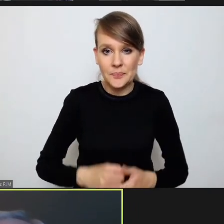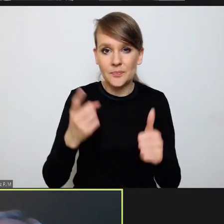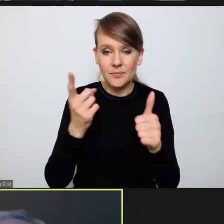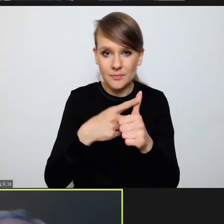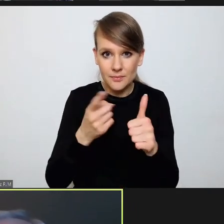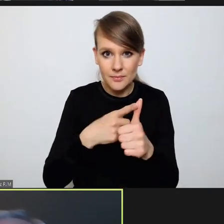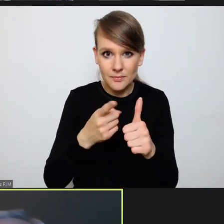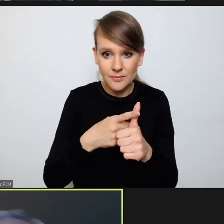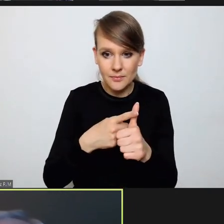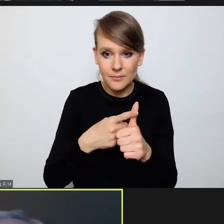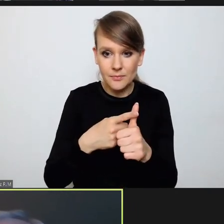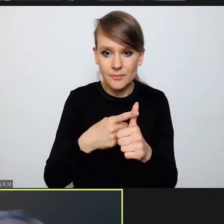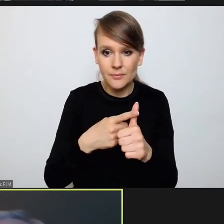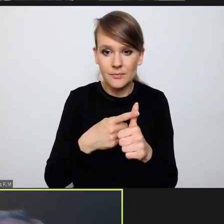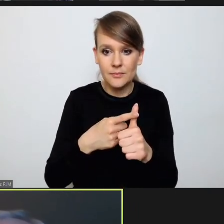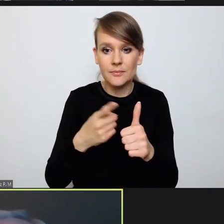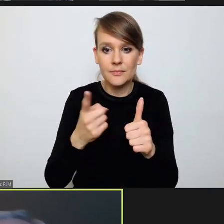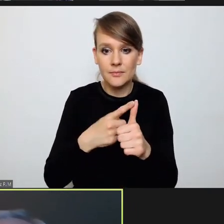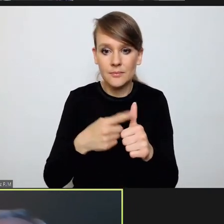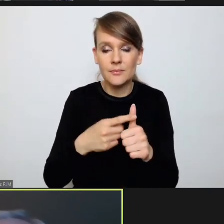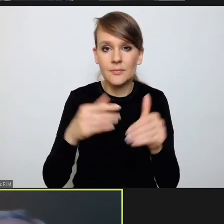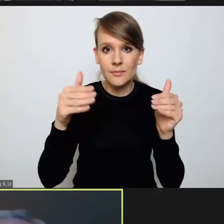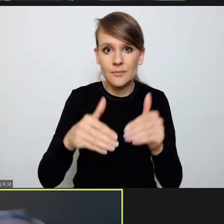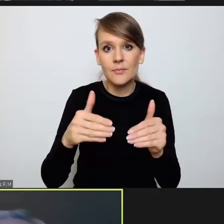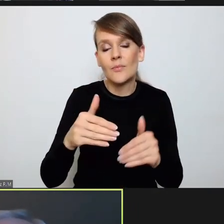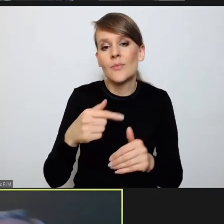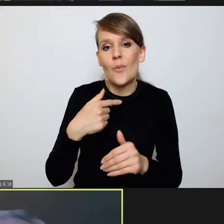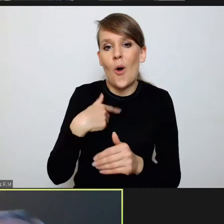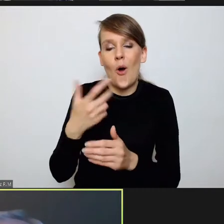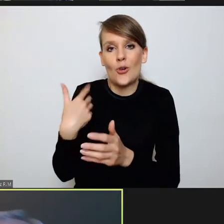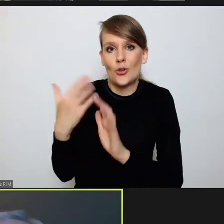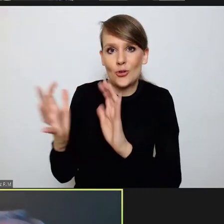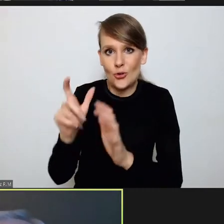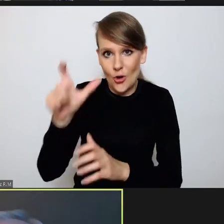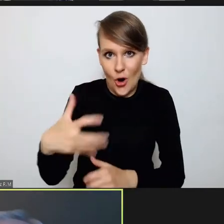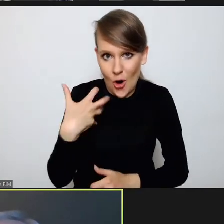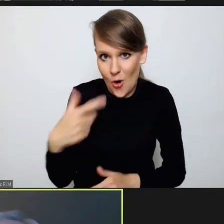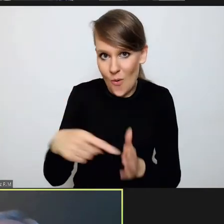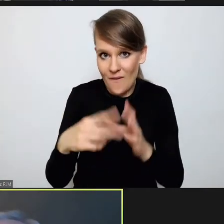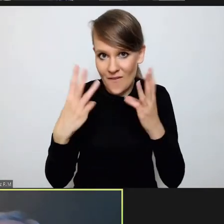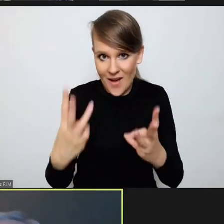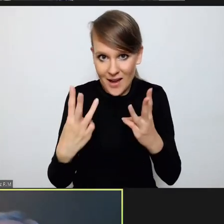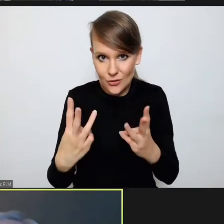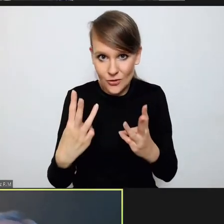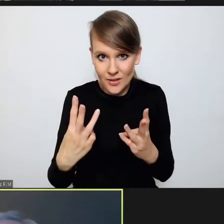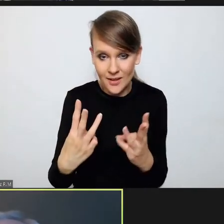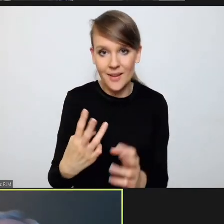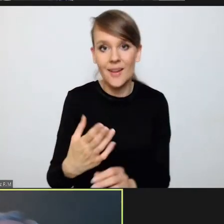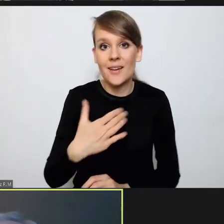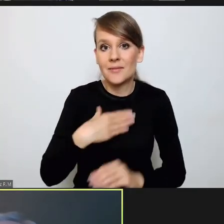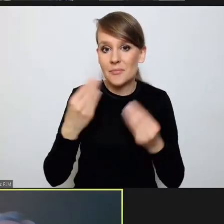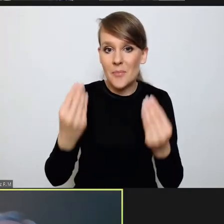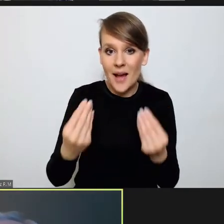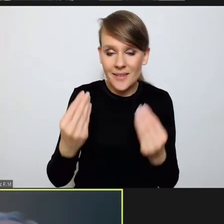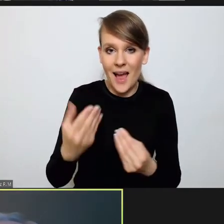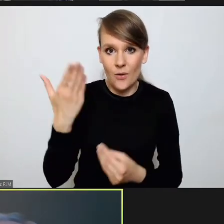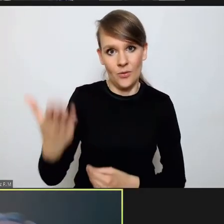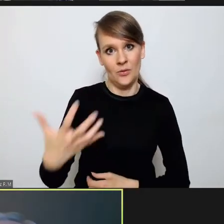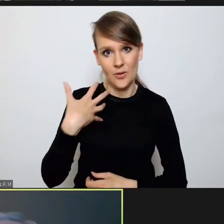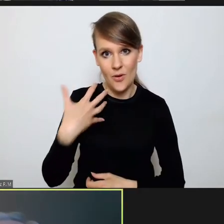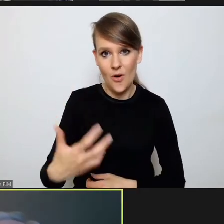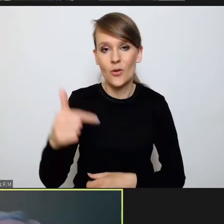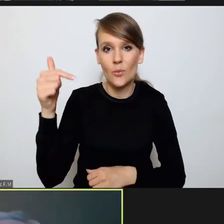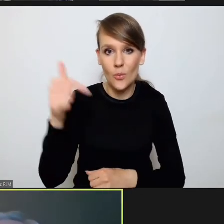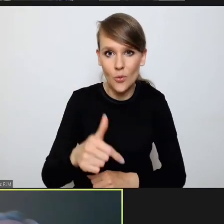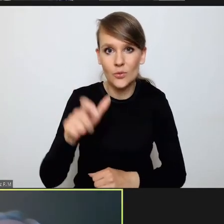którą można byłoby nazwać dopieszczeniem gościa, bo to jest bardzo ważne. Jak się ma takiego wspaniałego i honorowego gościa, to należy